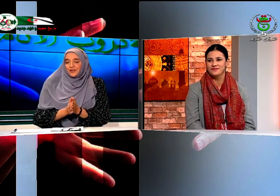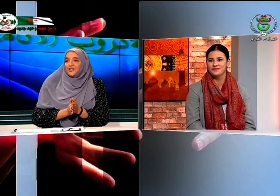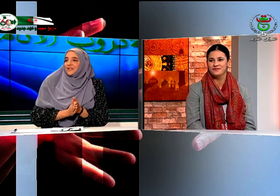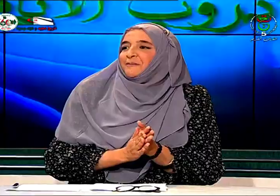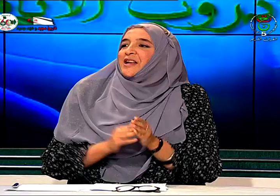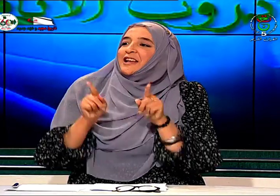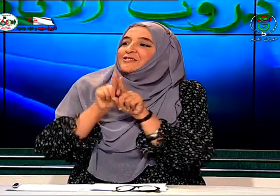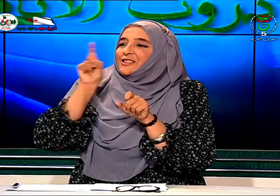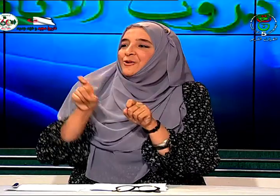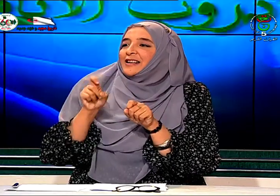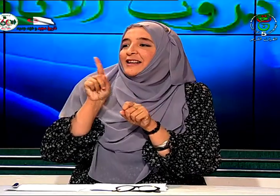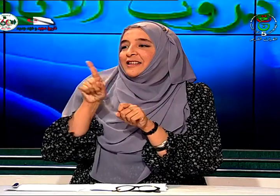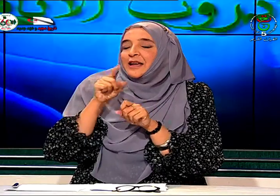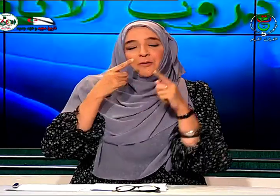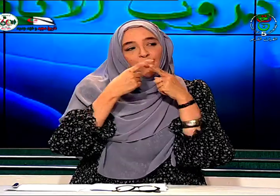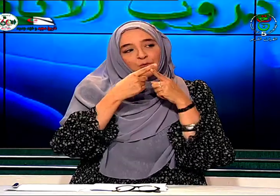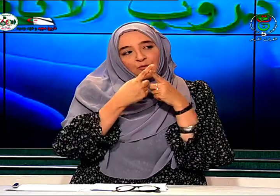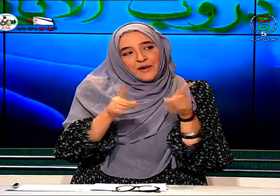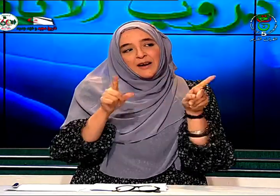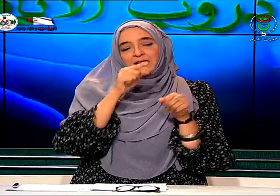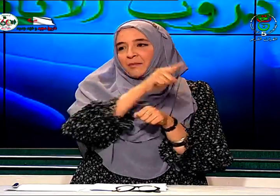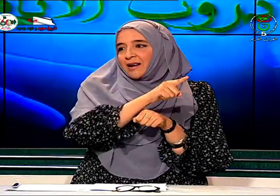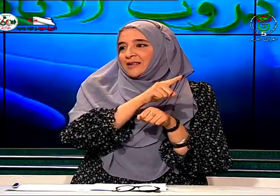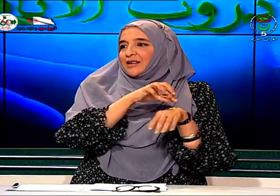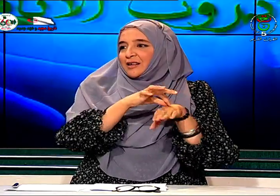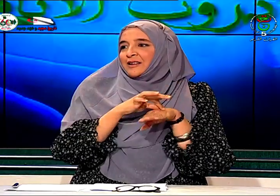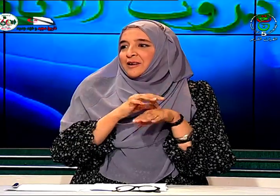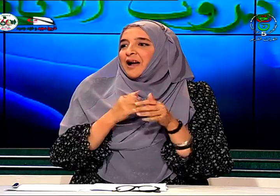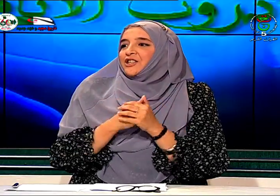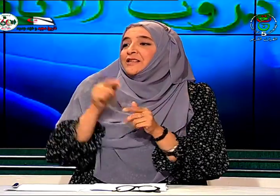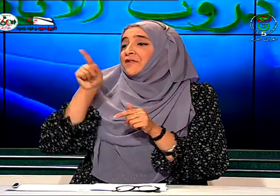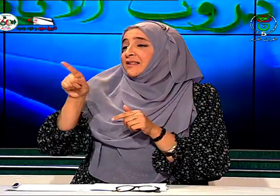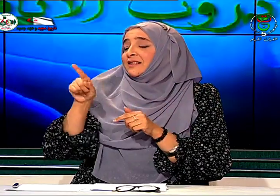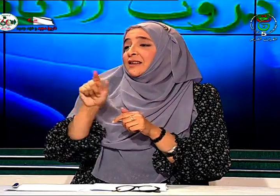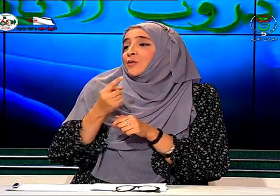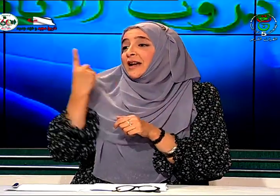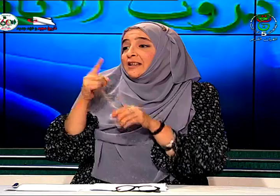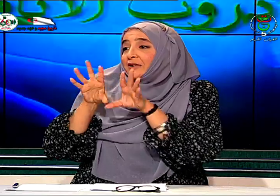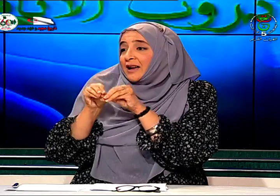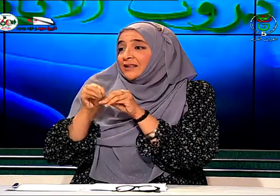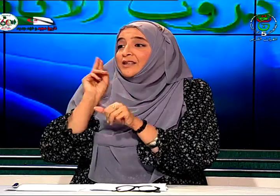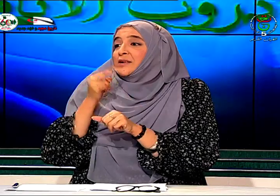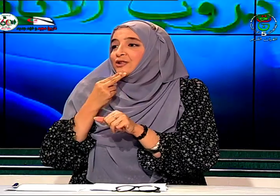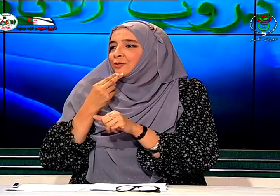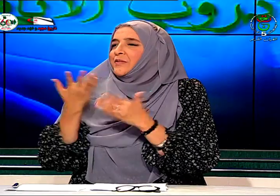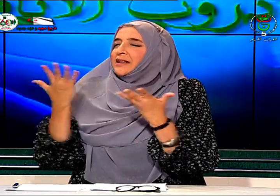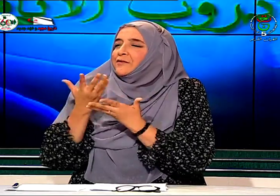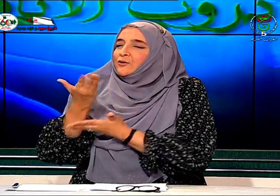جيد نفس السؤال يعني مفارقة مع جزياء فأنت الوحيدة في عائلتك من الصم كيف كنت